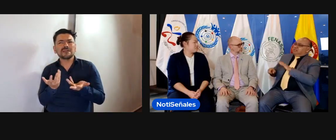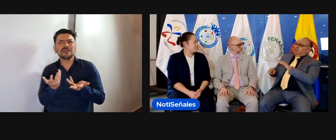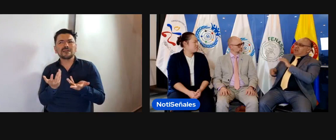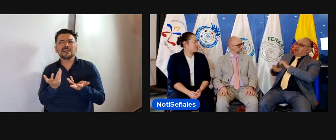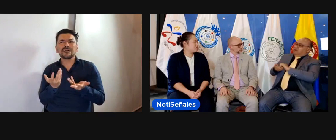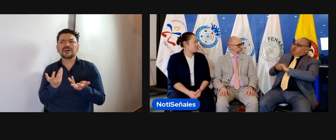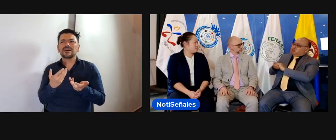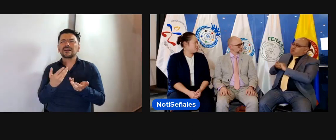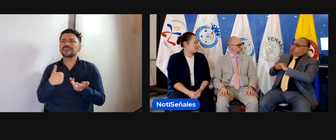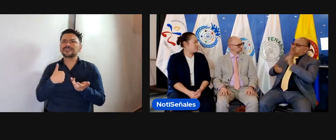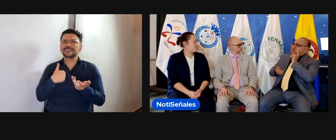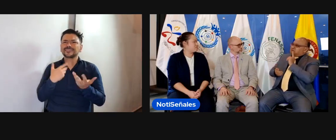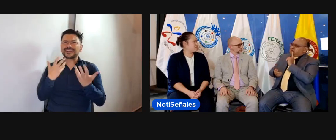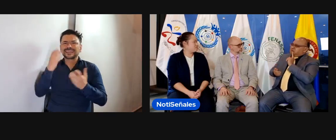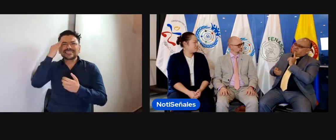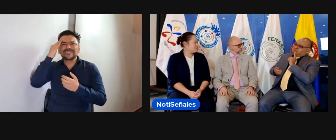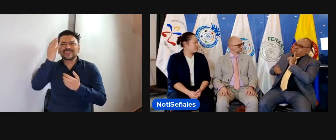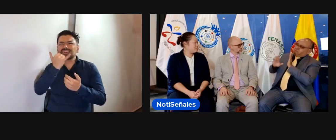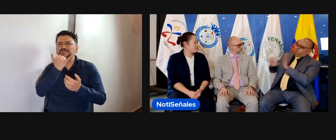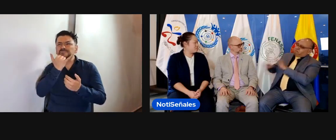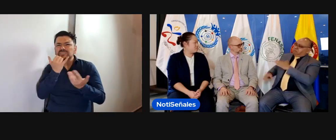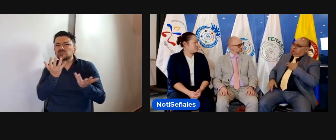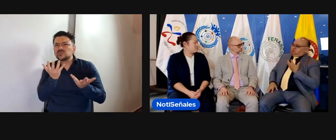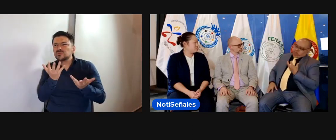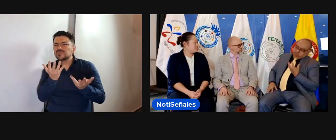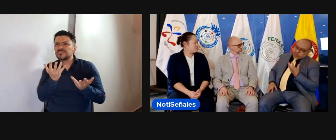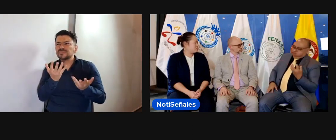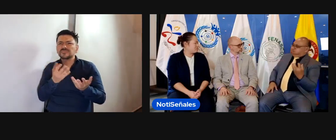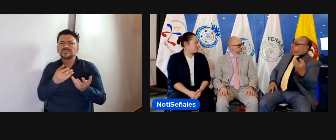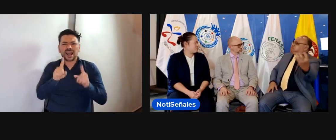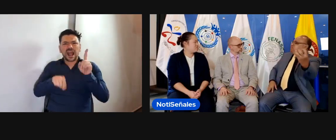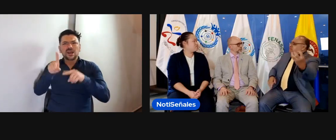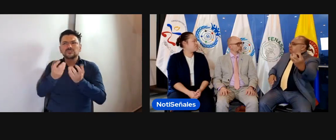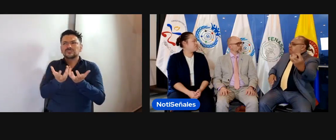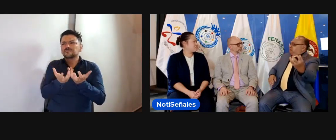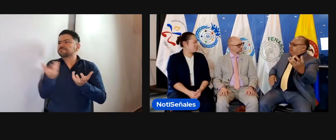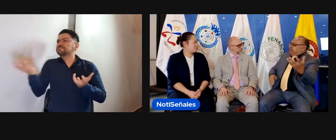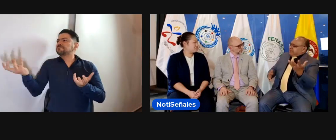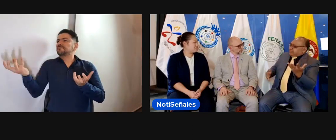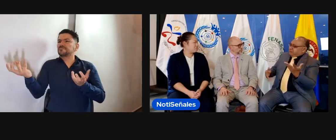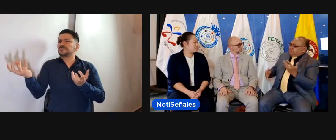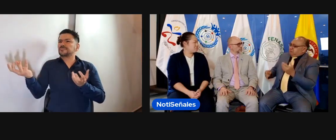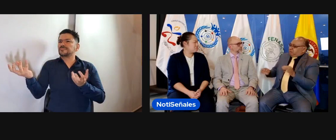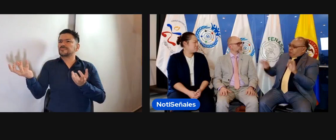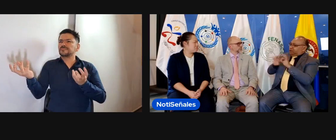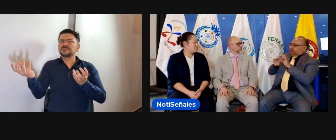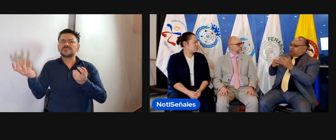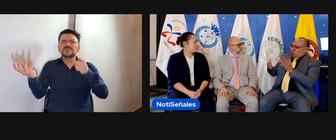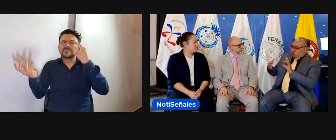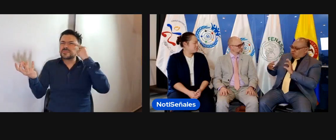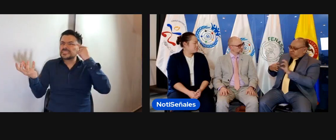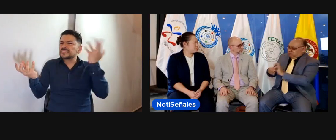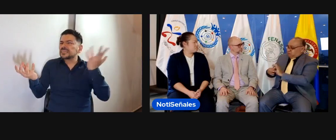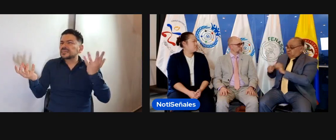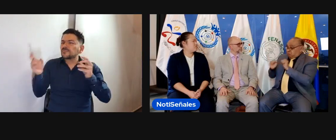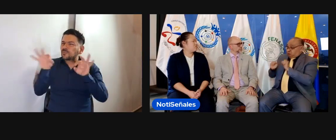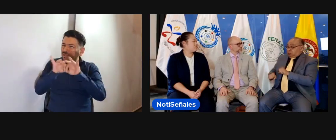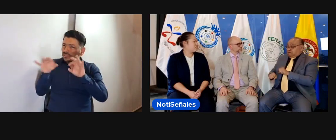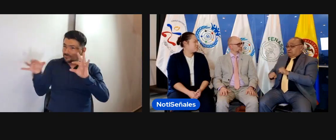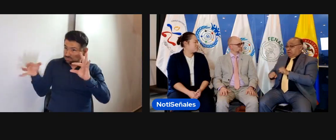Hay muchos jóvenes que dicen, no, es que no hay muchas expectativas en